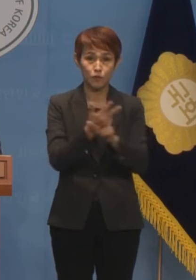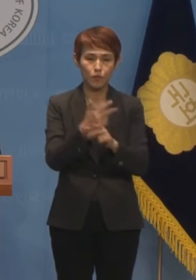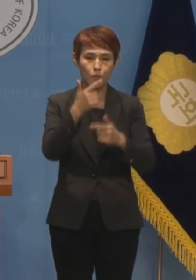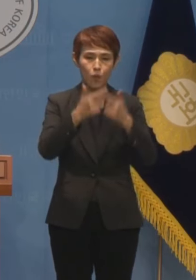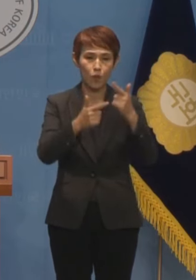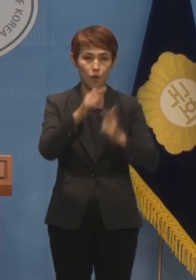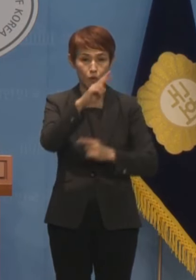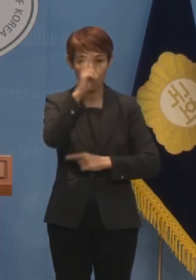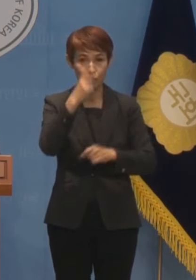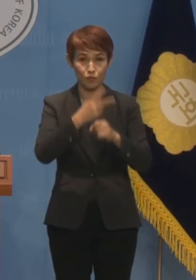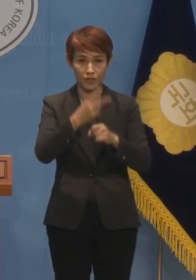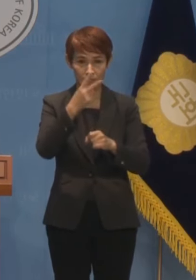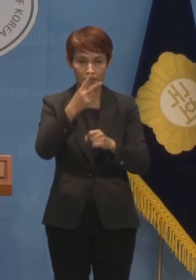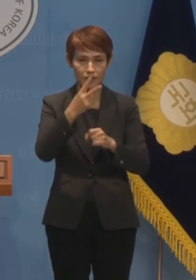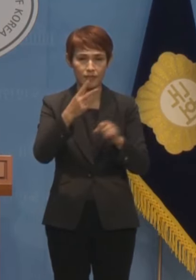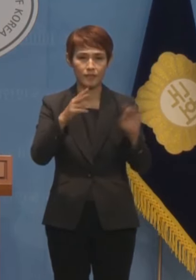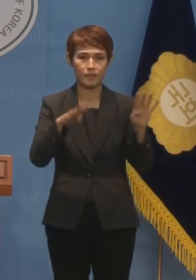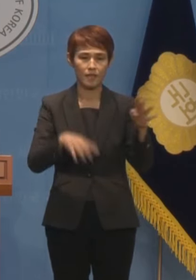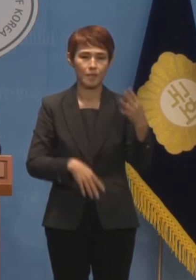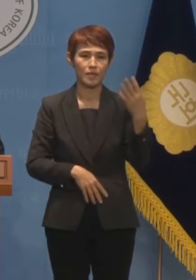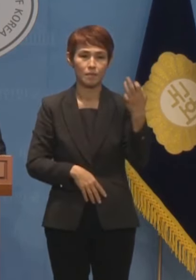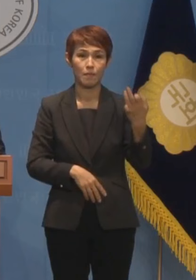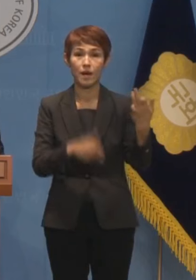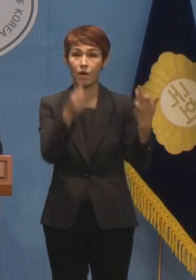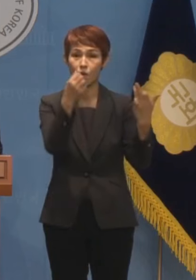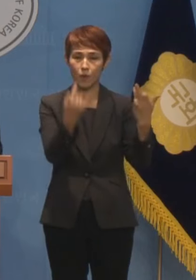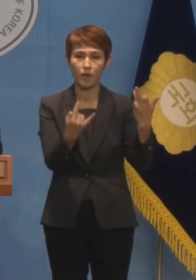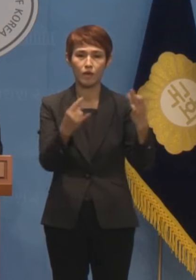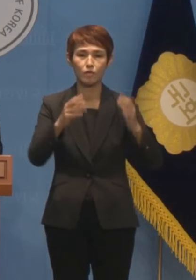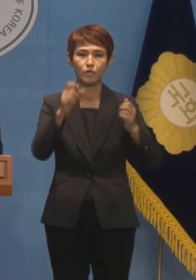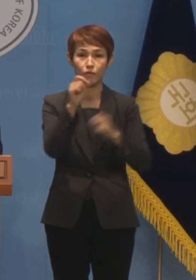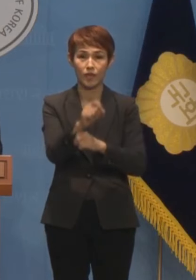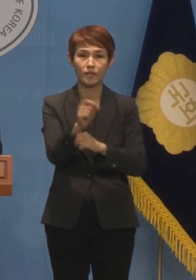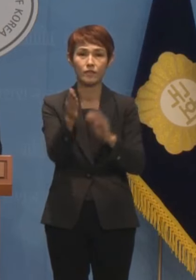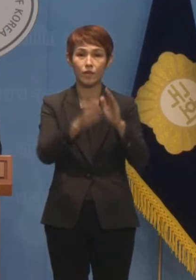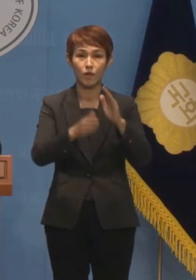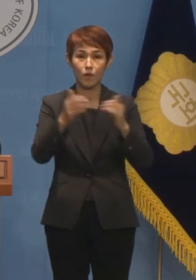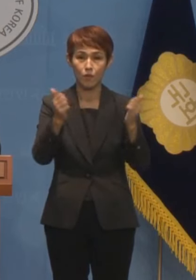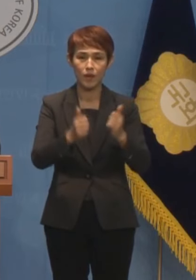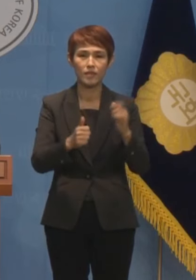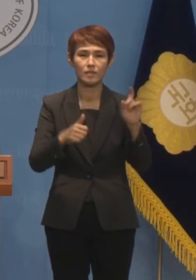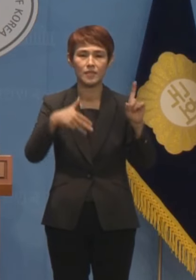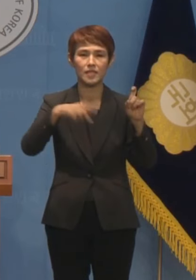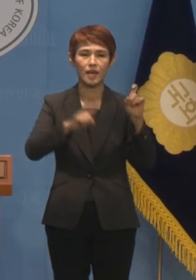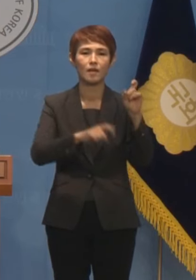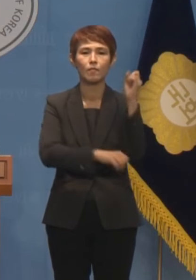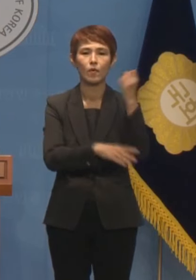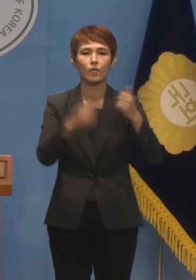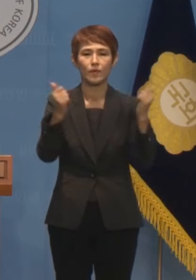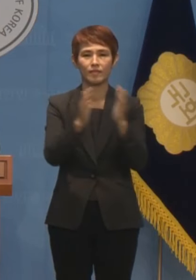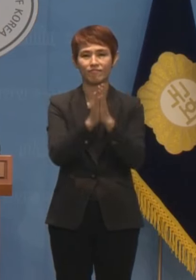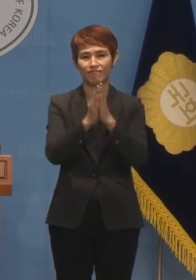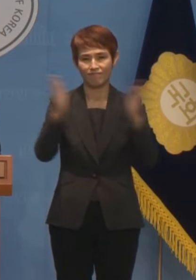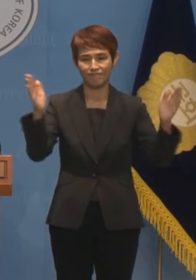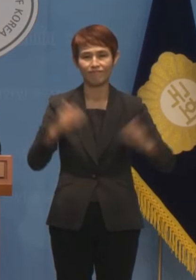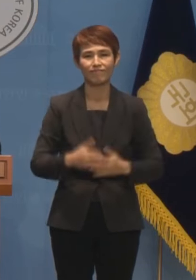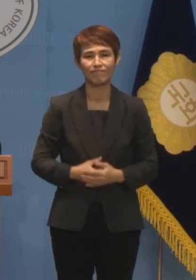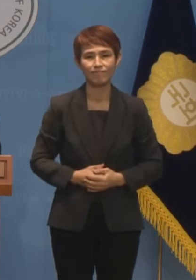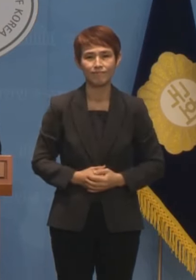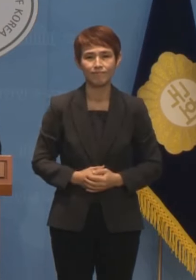오후 2시 제418회 국회 정규회 제12차 본회의가 개최될 예정입니다.